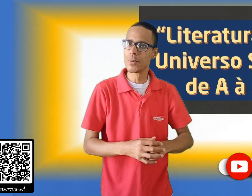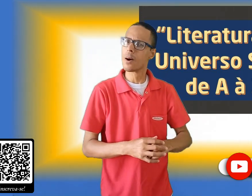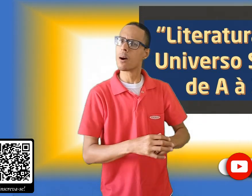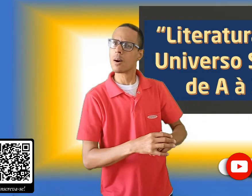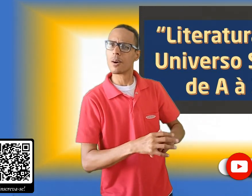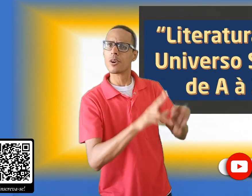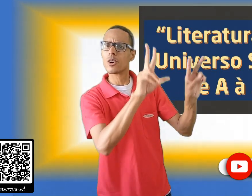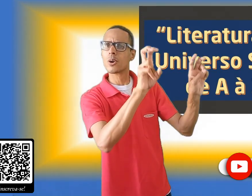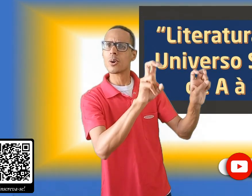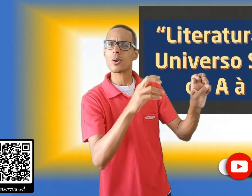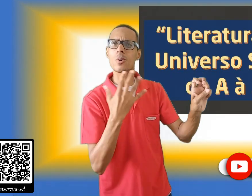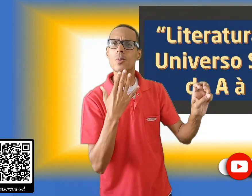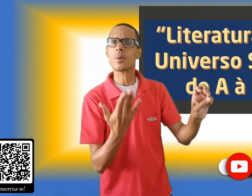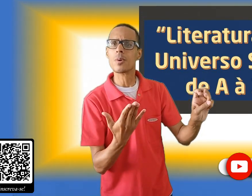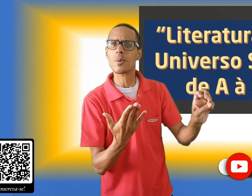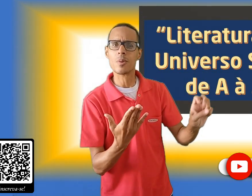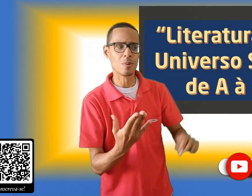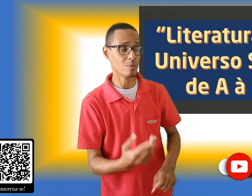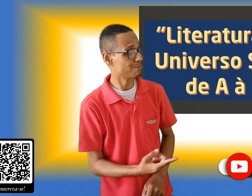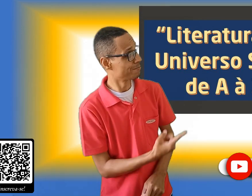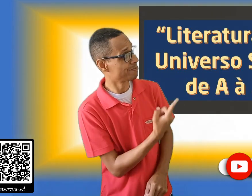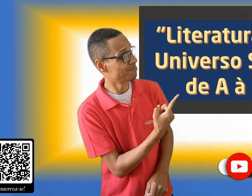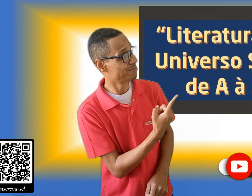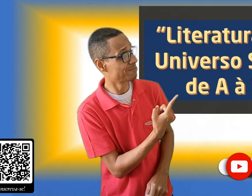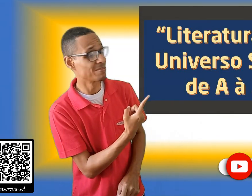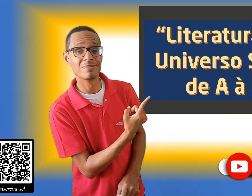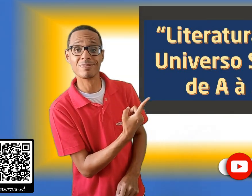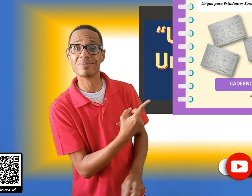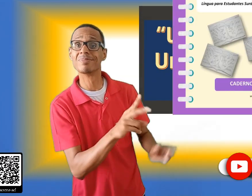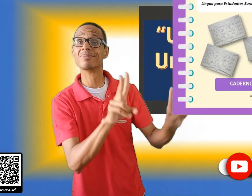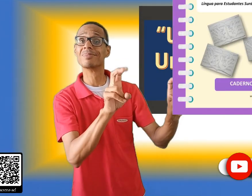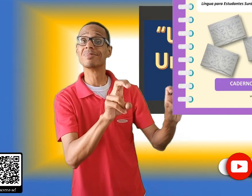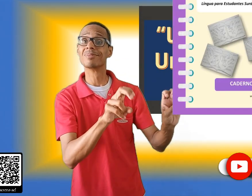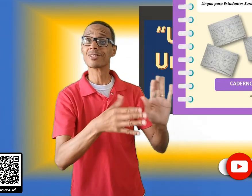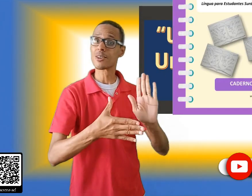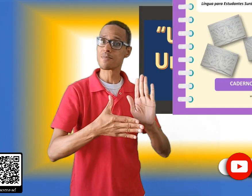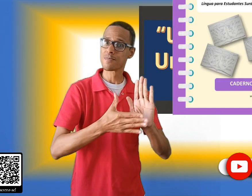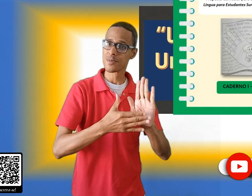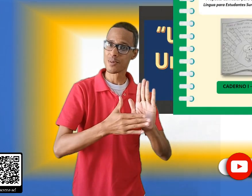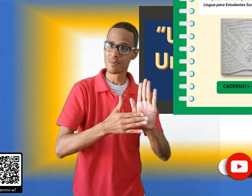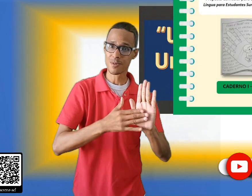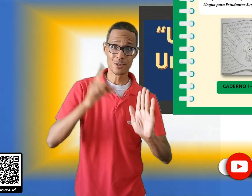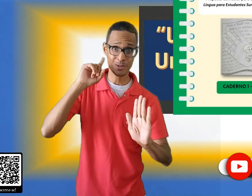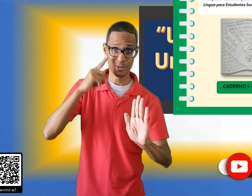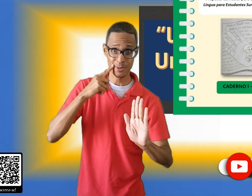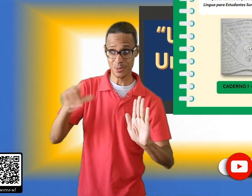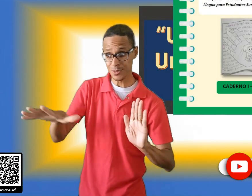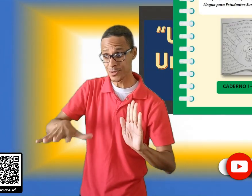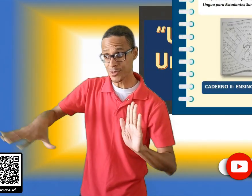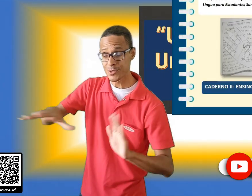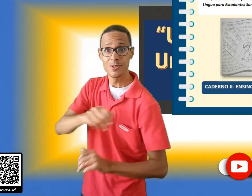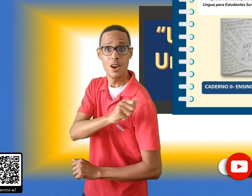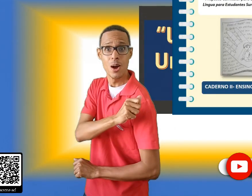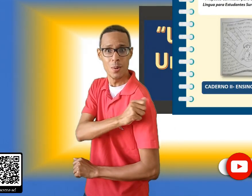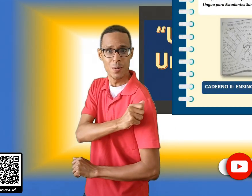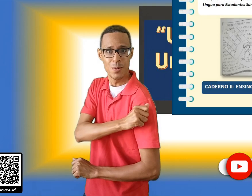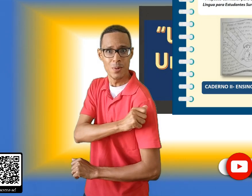para download gratuito, como, por exemplo, a proposta curricular do Ministério da Educação para o